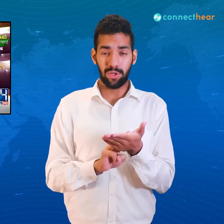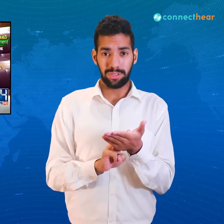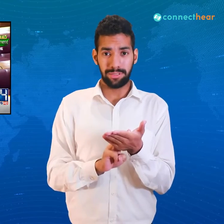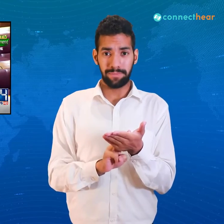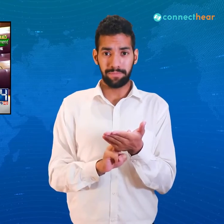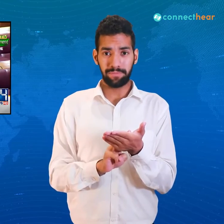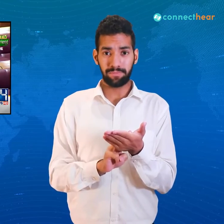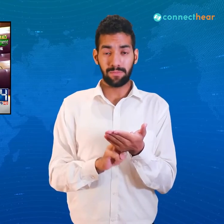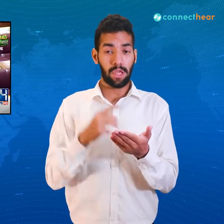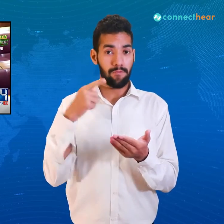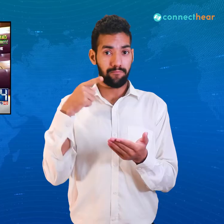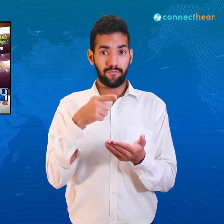امسلمان امسلم